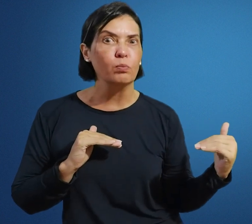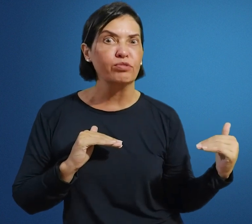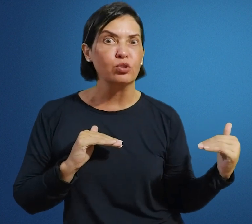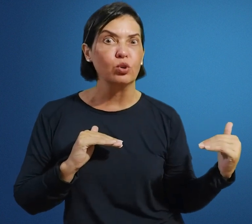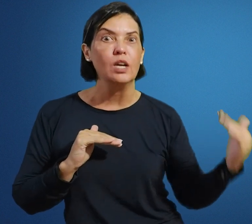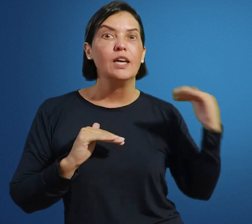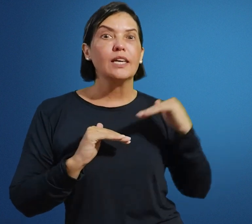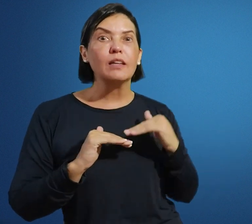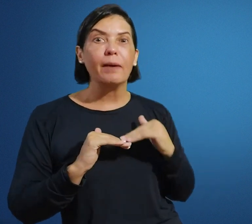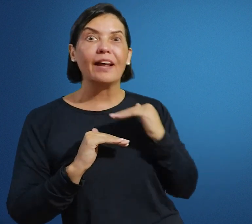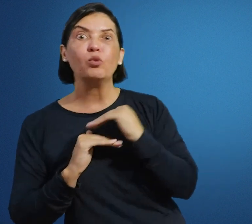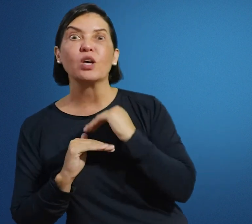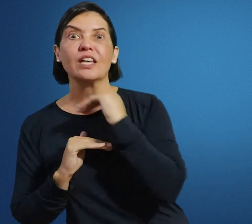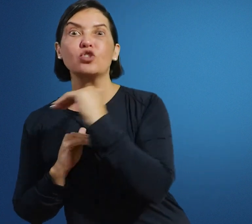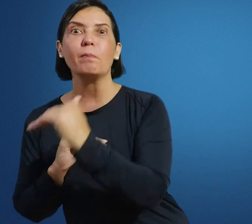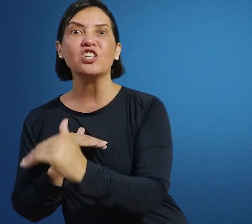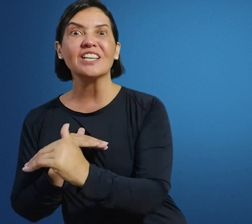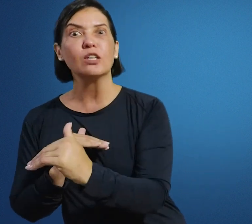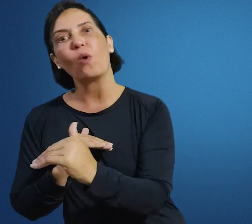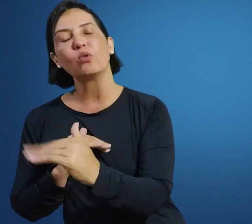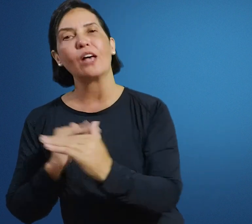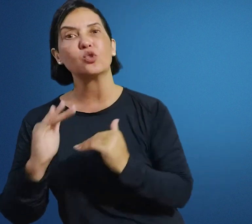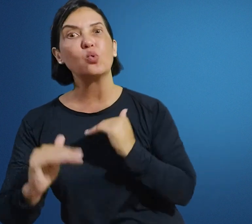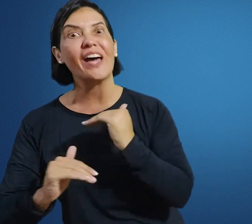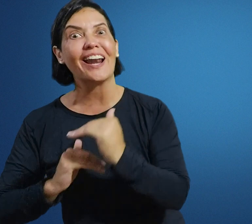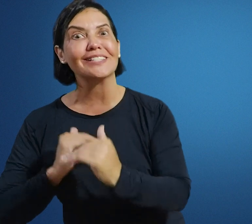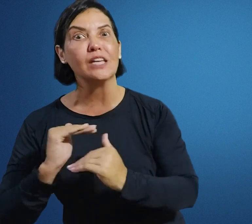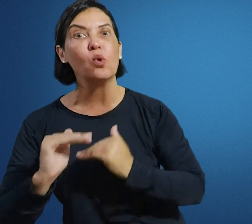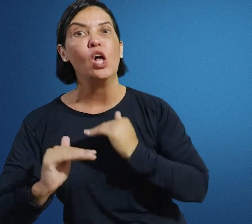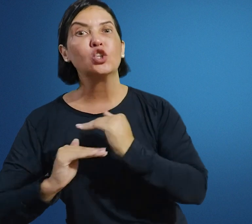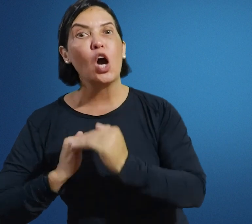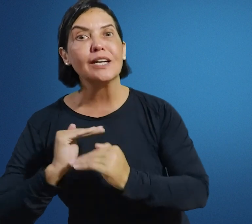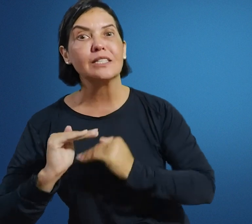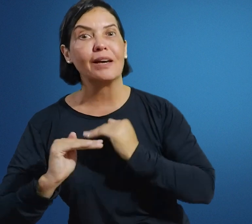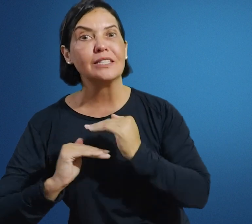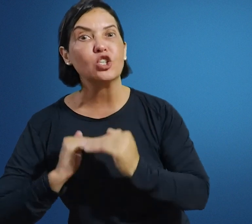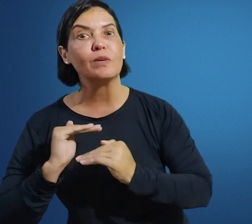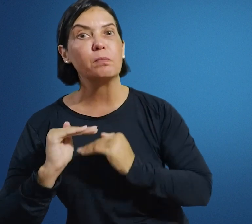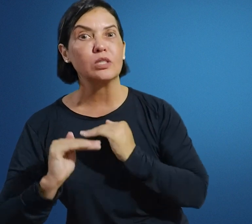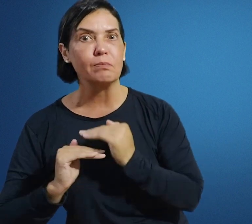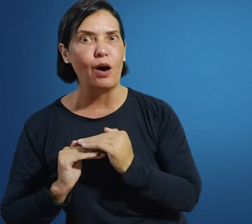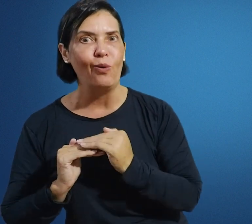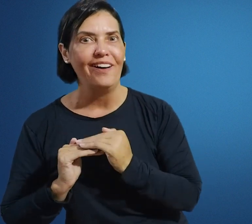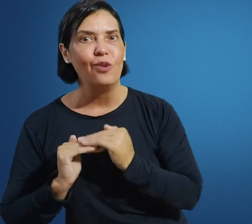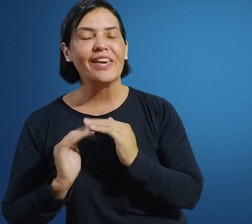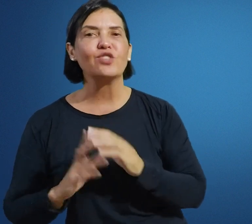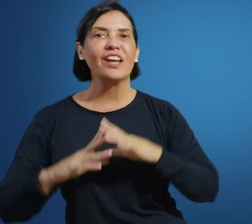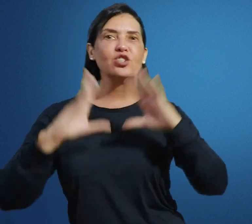com o professor e também no processo de mediação com o aluno, a sua relação torna-se mais íntima e proximal. O que é diferente